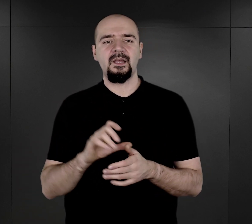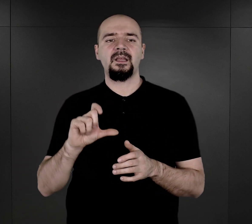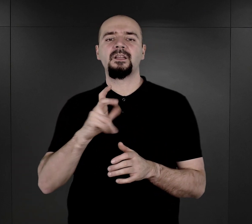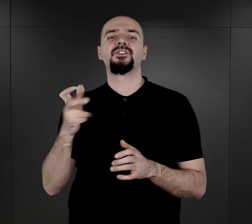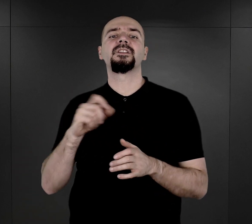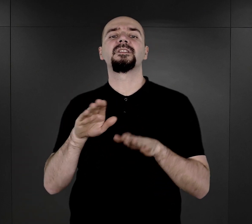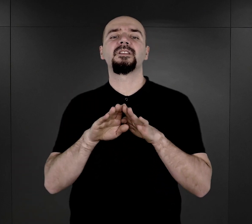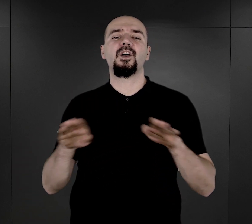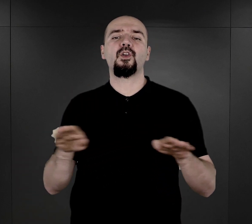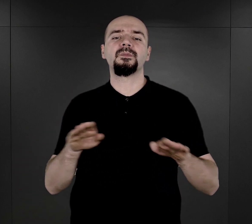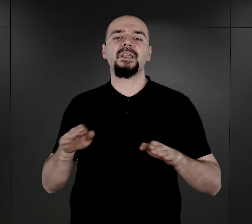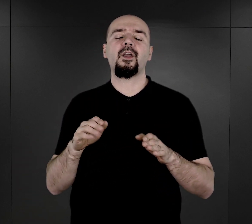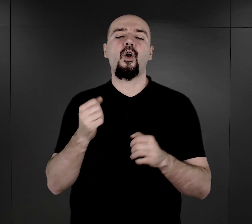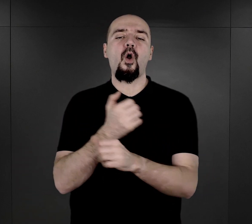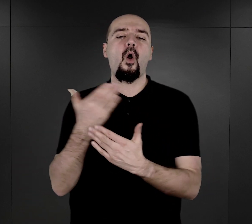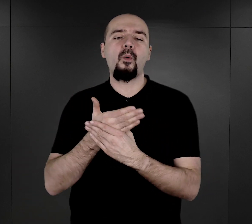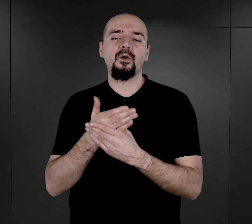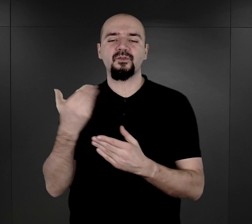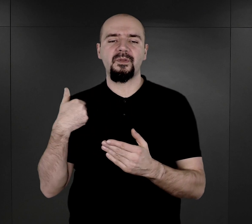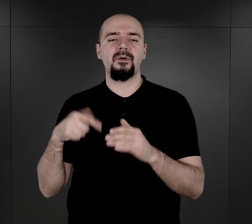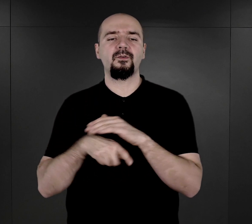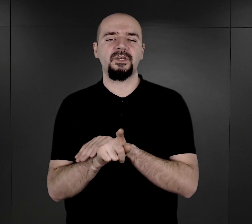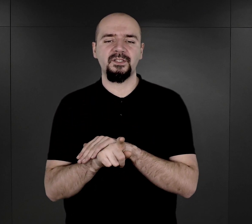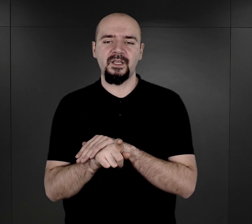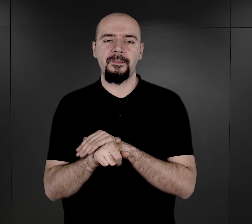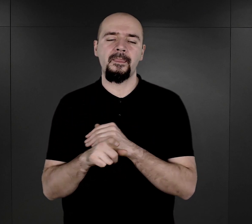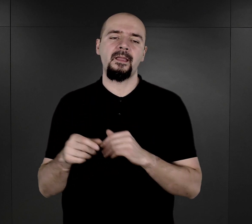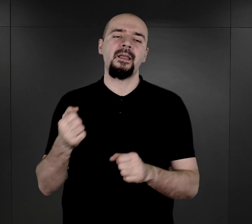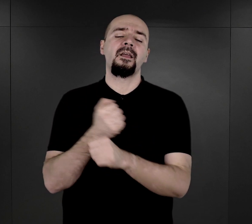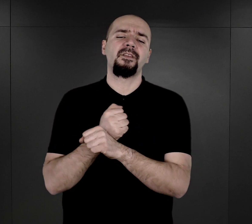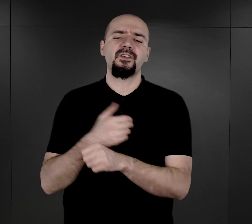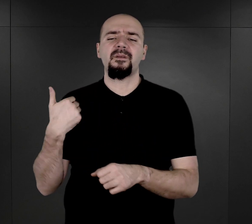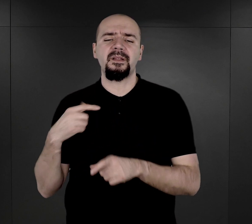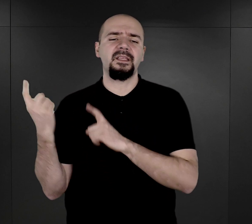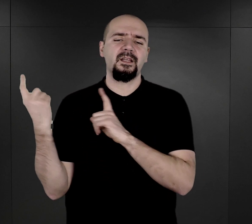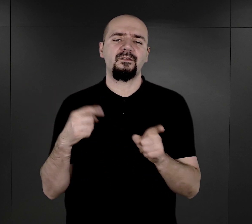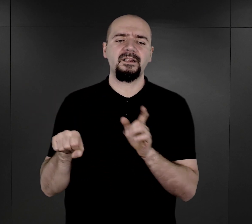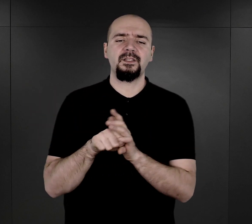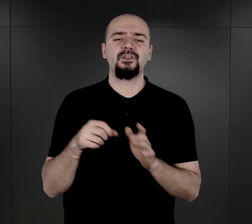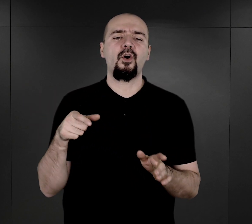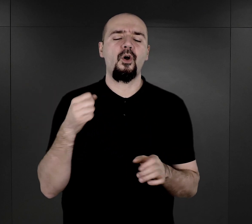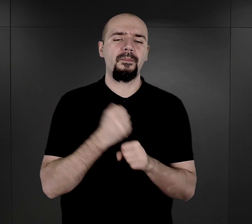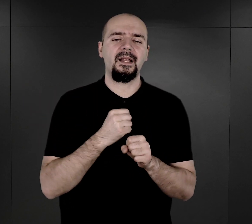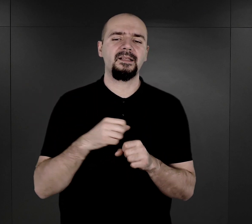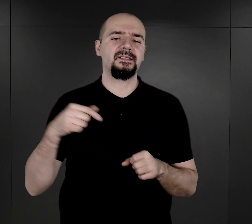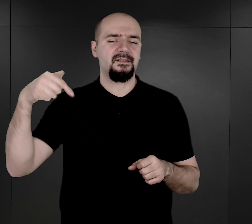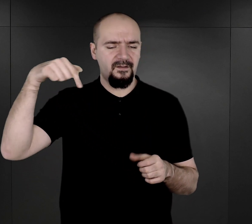odnotowano ucieczki więźniów? Więźniowie byli na ogół kierowani do prac wewnątrz obozu. W związku z tym